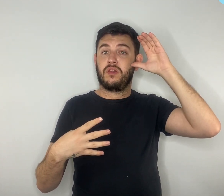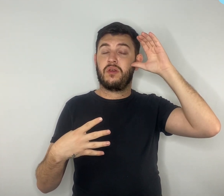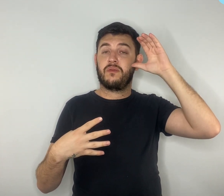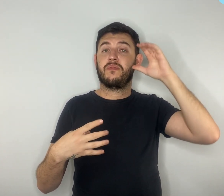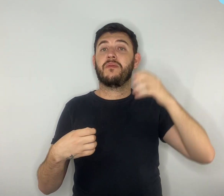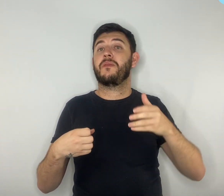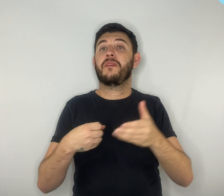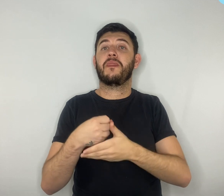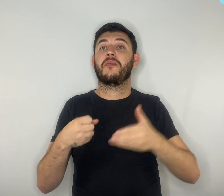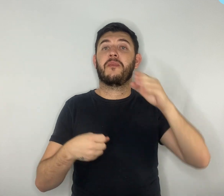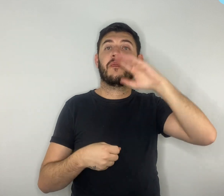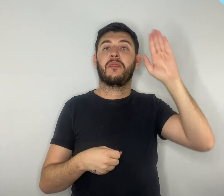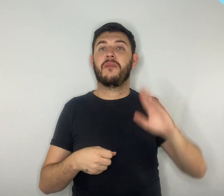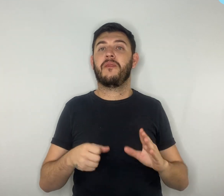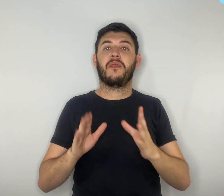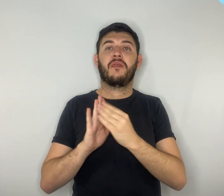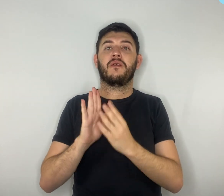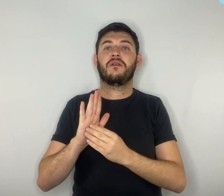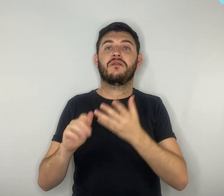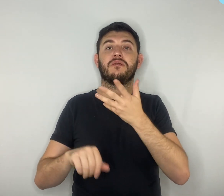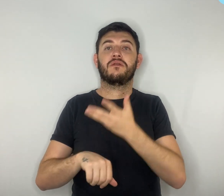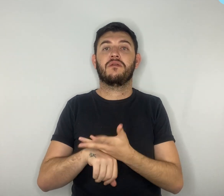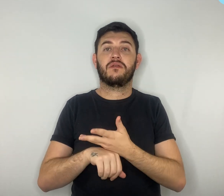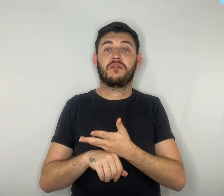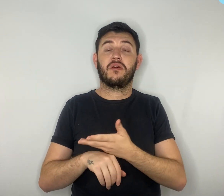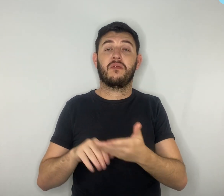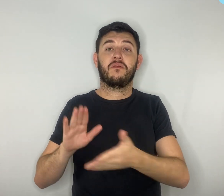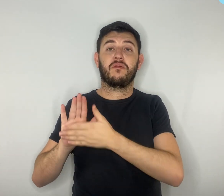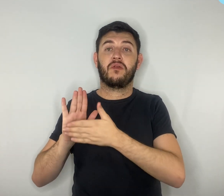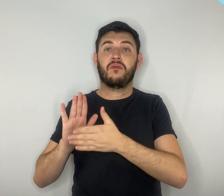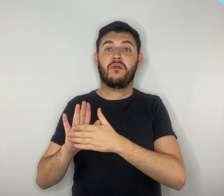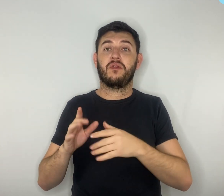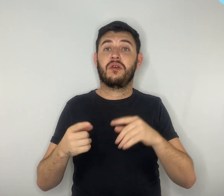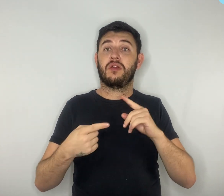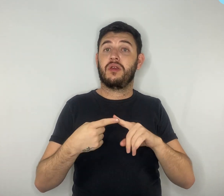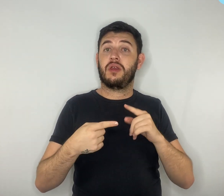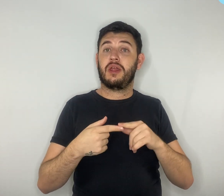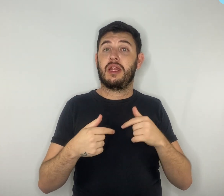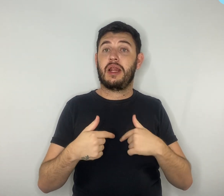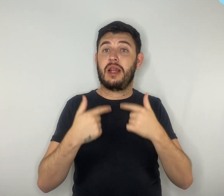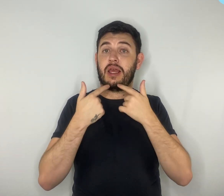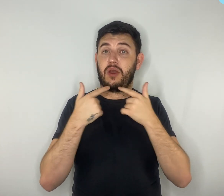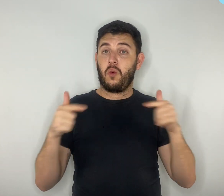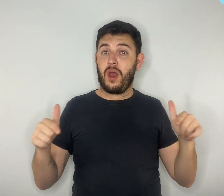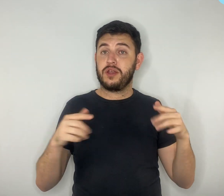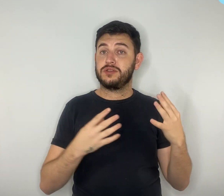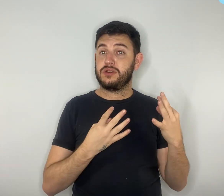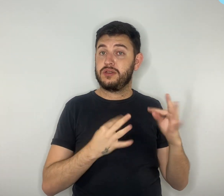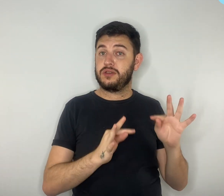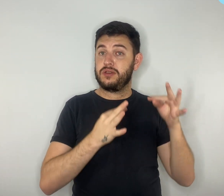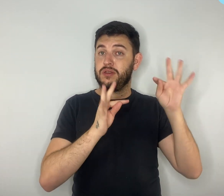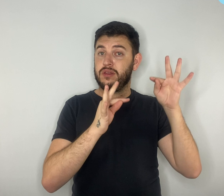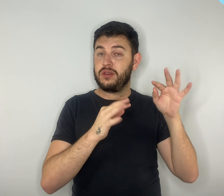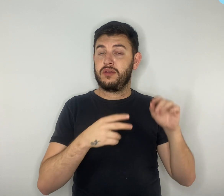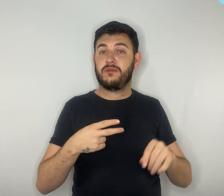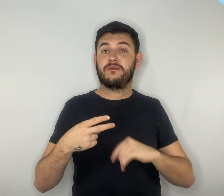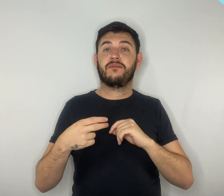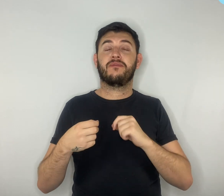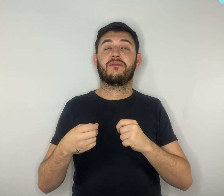Nacional Comum Curricular. Linguagens e suas tecnologias integrada pela